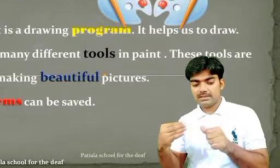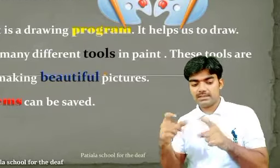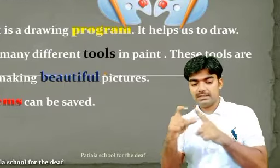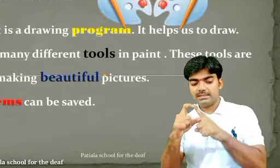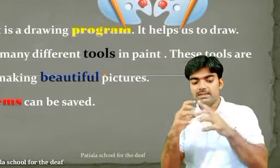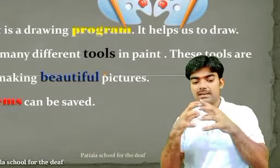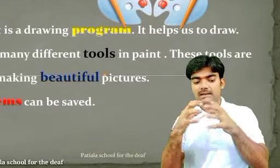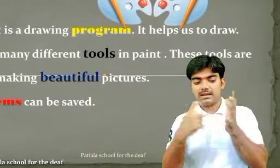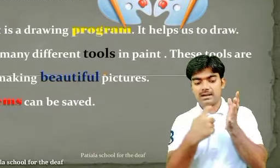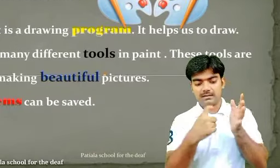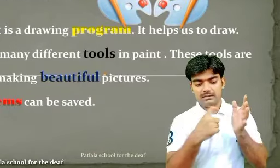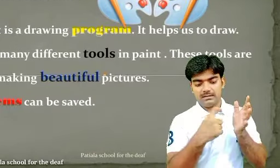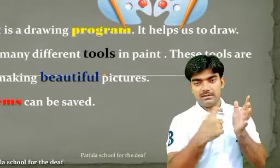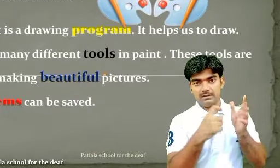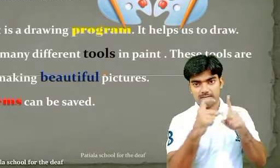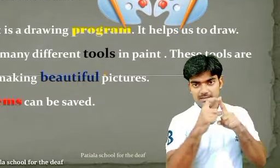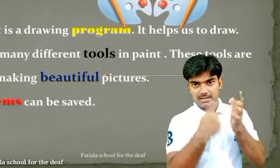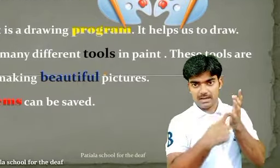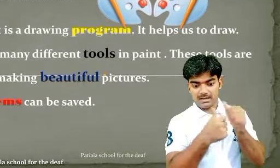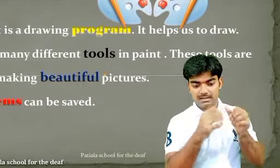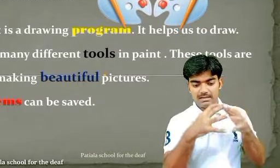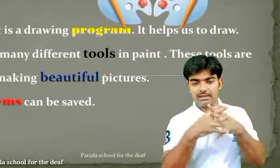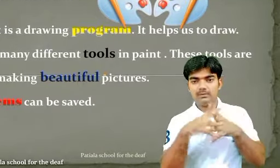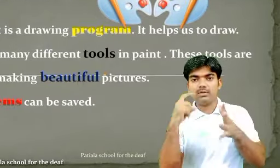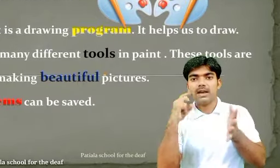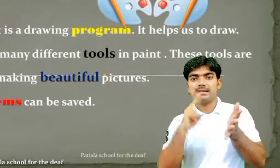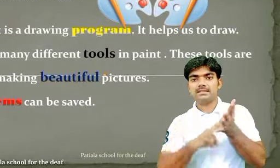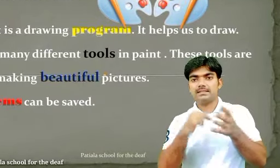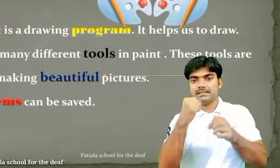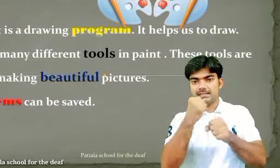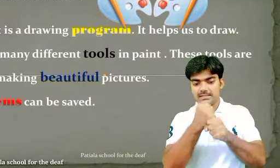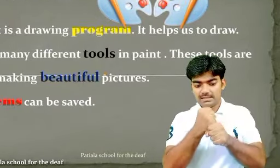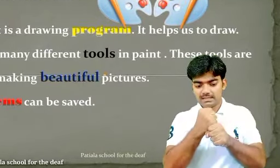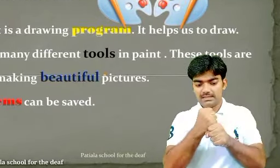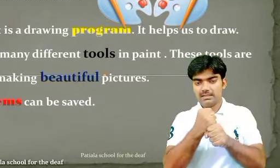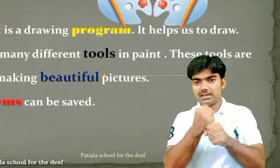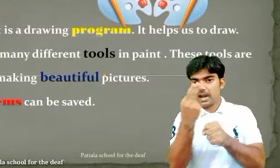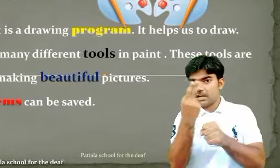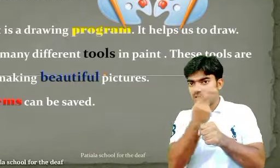Answer Paint is a drawing program